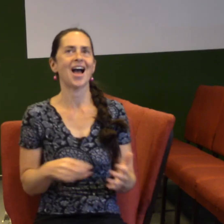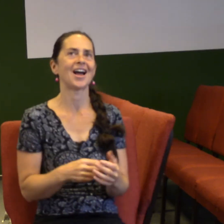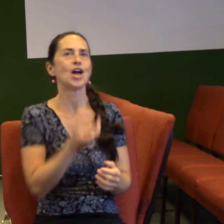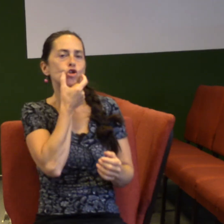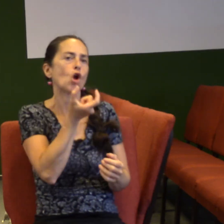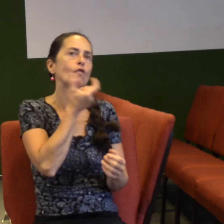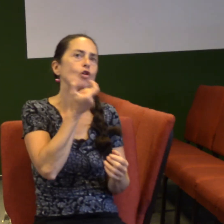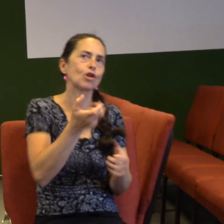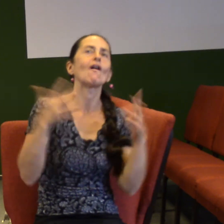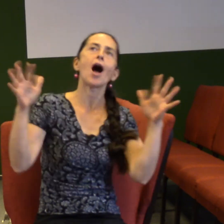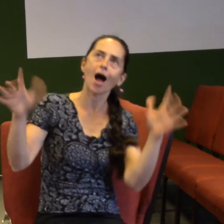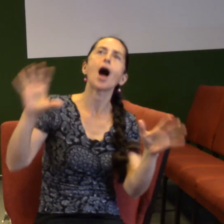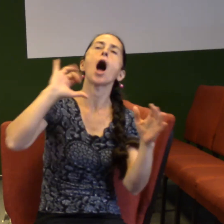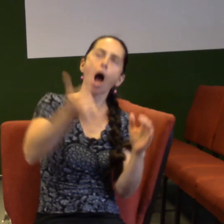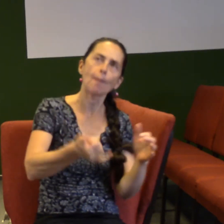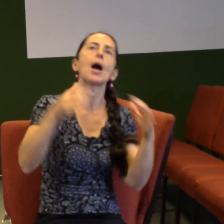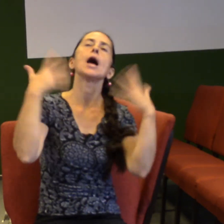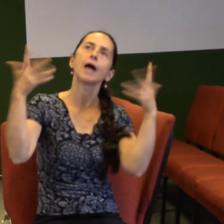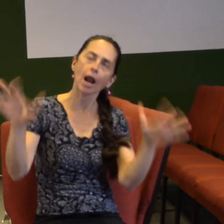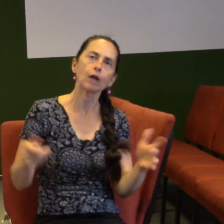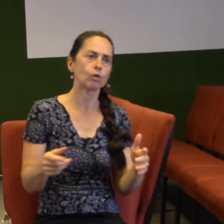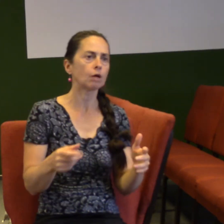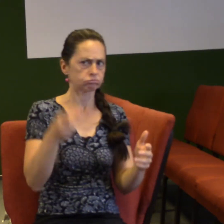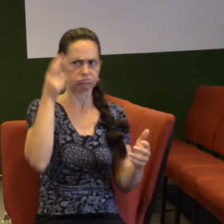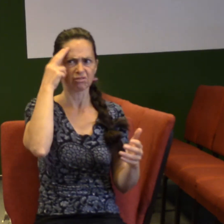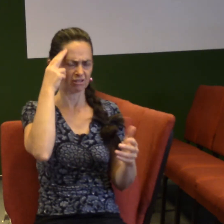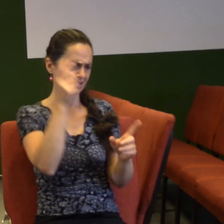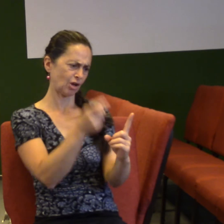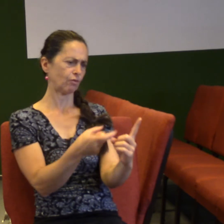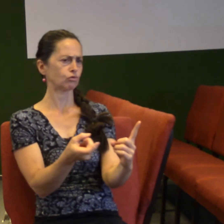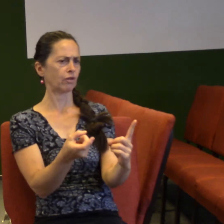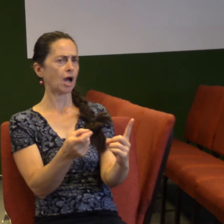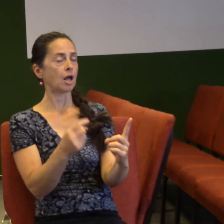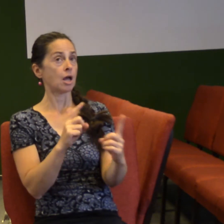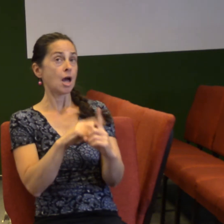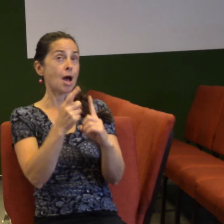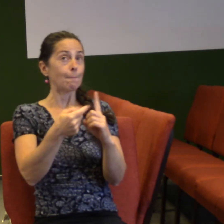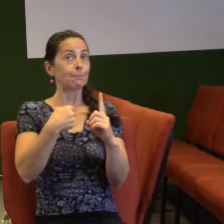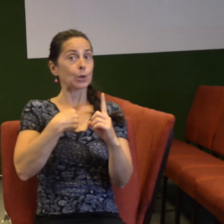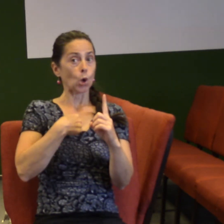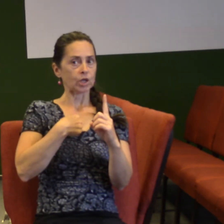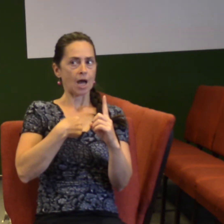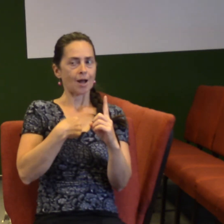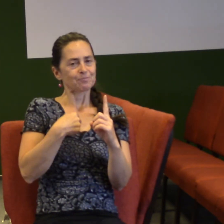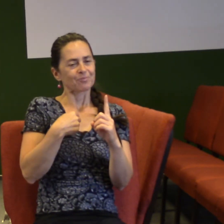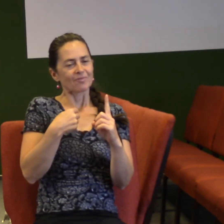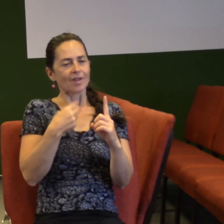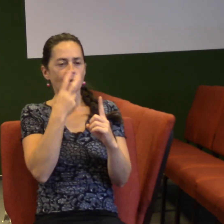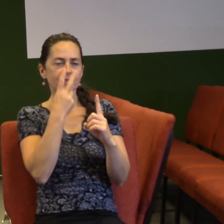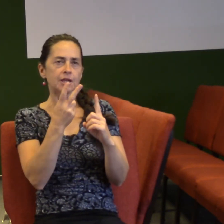haleluja, amen, bratře, jo? Znáte to? Pro mě, já takový z postaty nejsem a pro mě